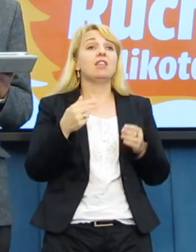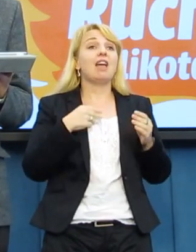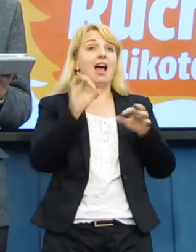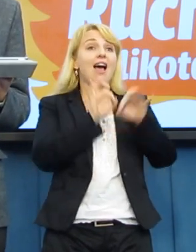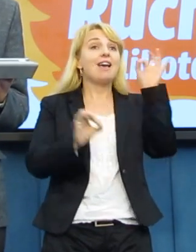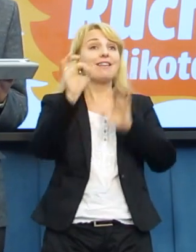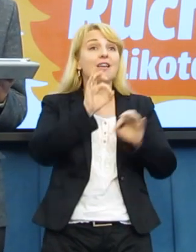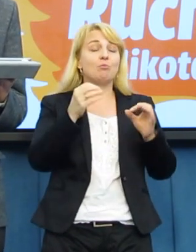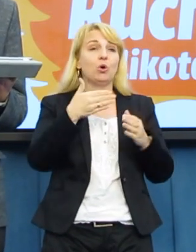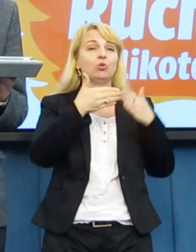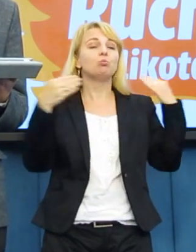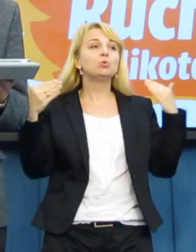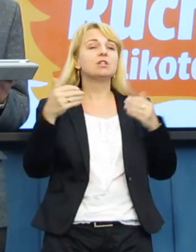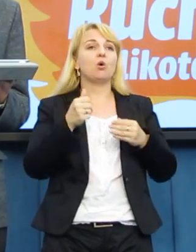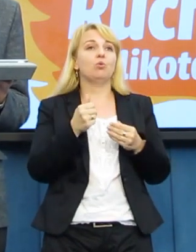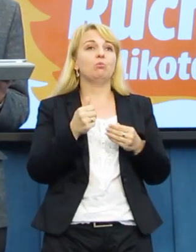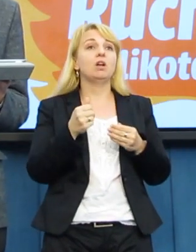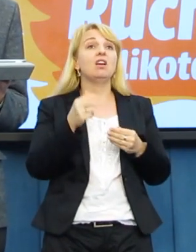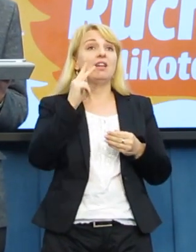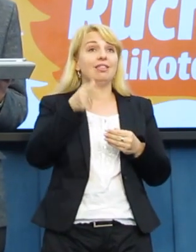Muzeum Diecezjalnego.